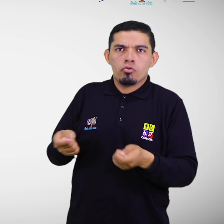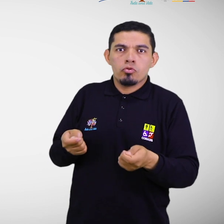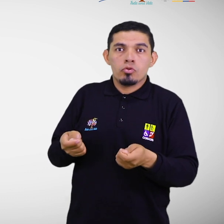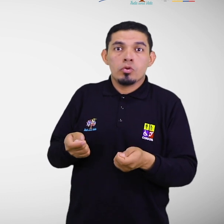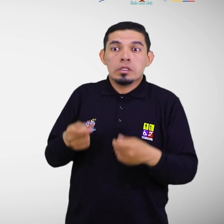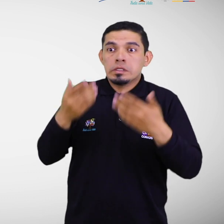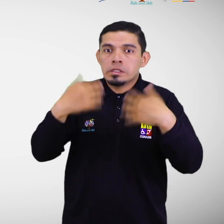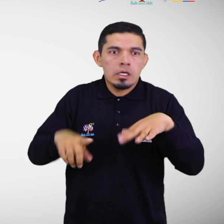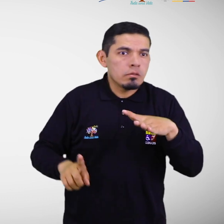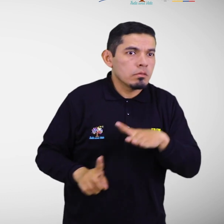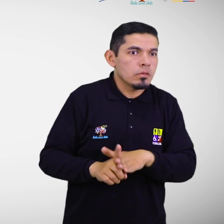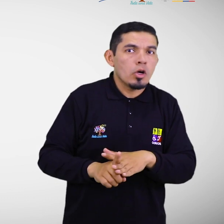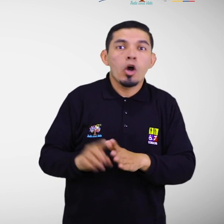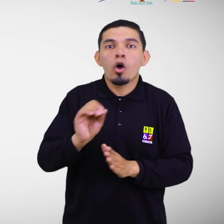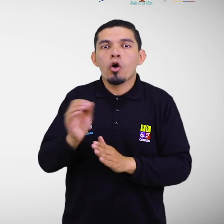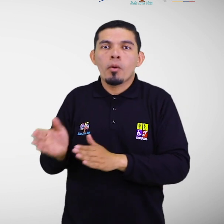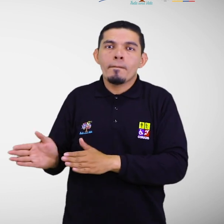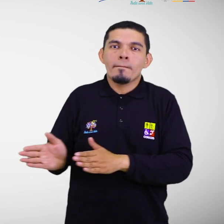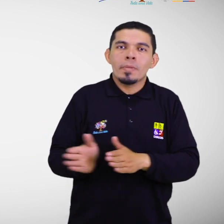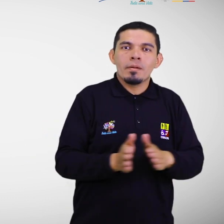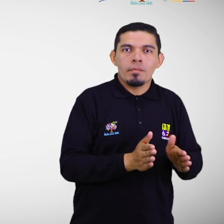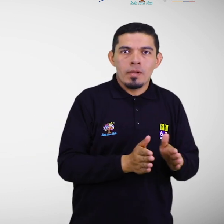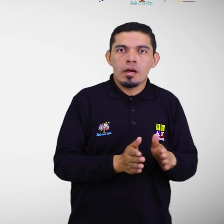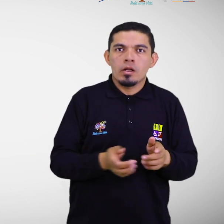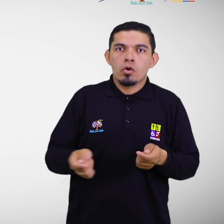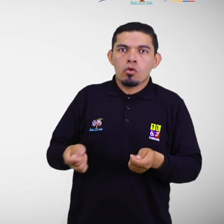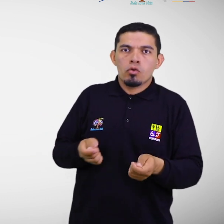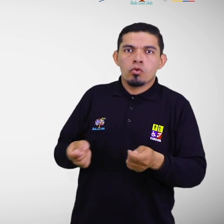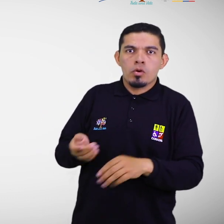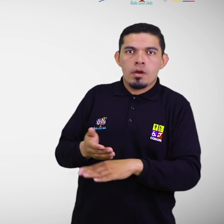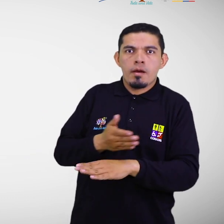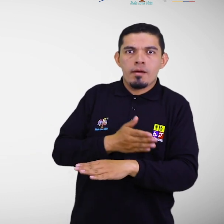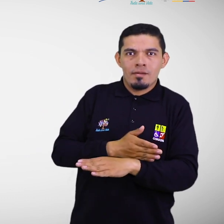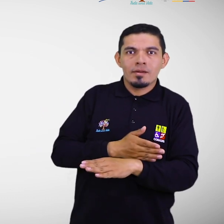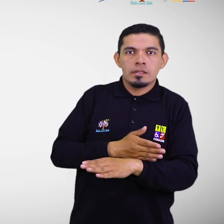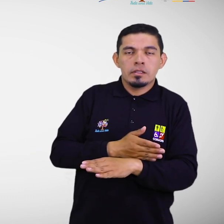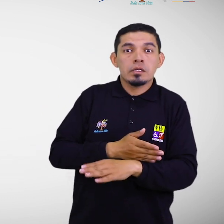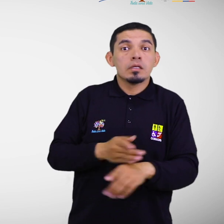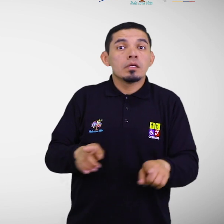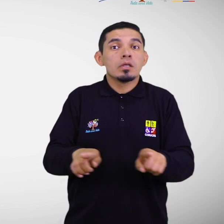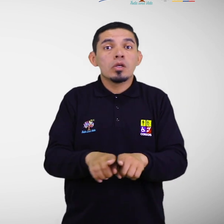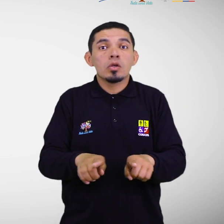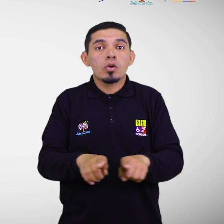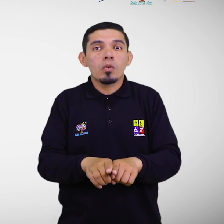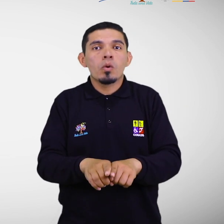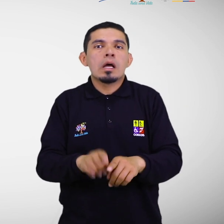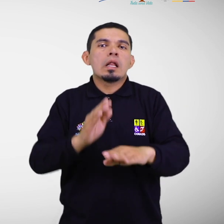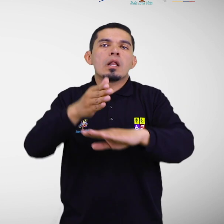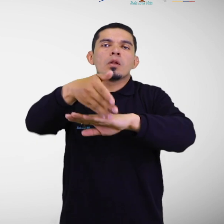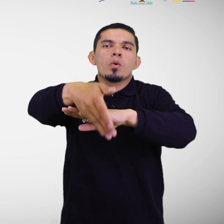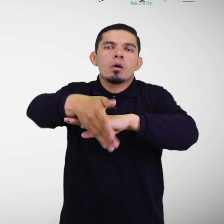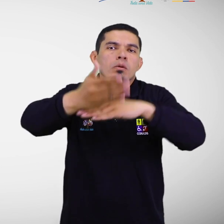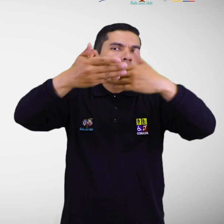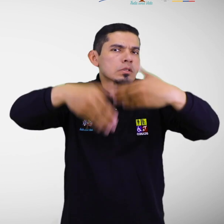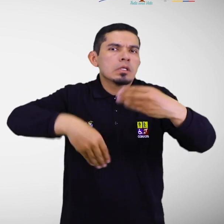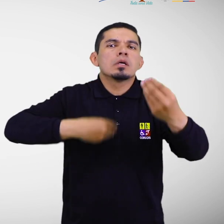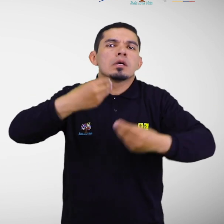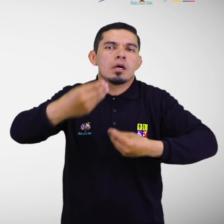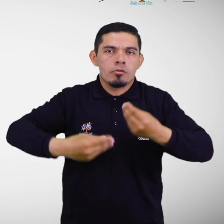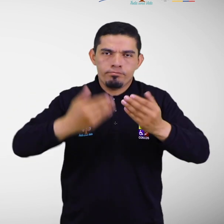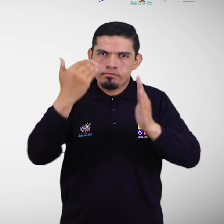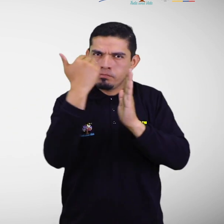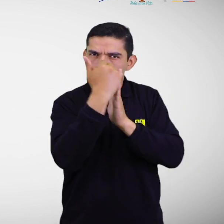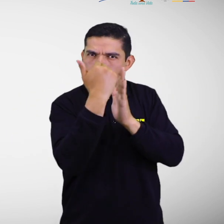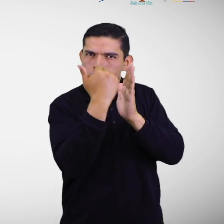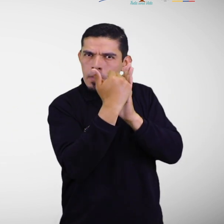existe, prepararse y manejar las situaciones de desastre. Así como, para la posterior recuperación. Por